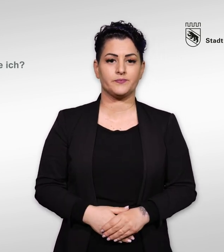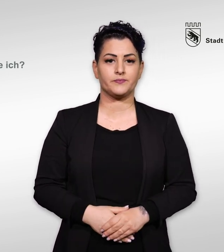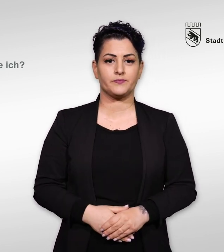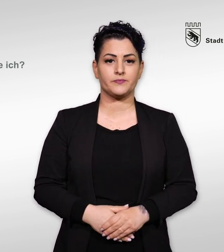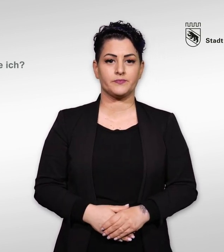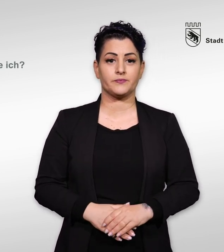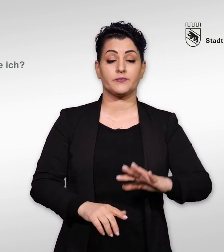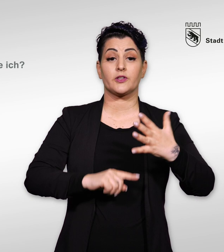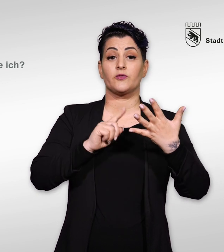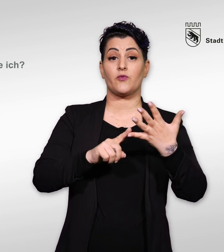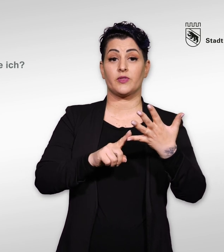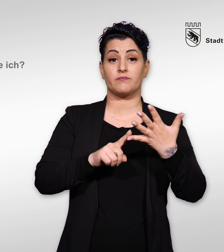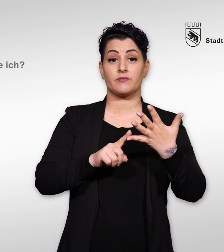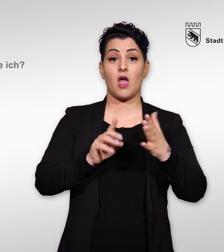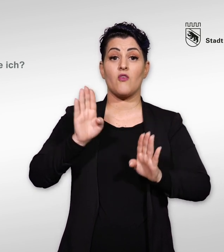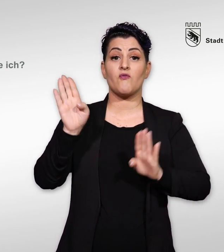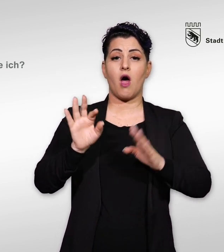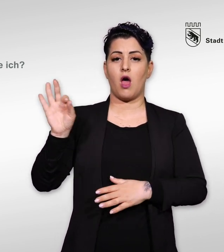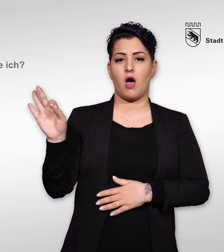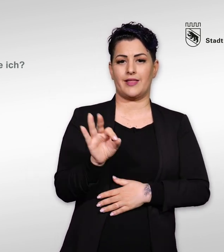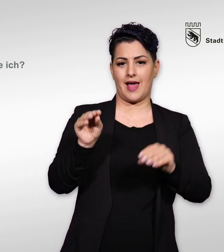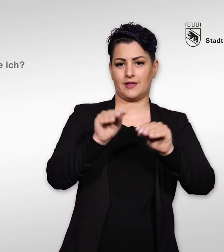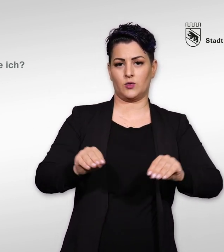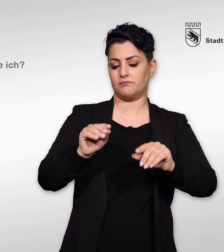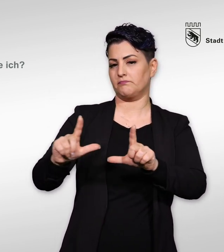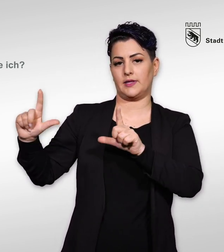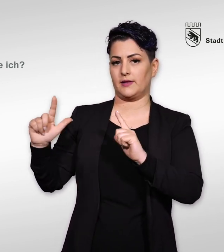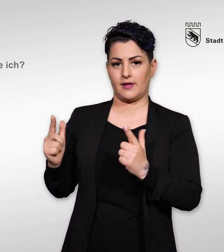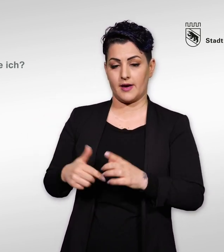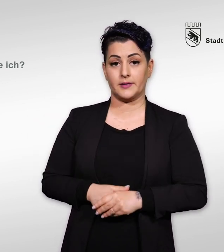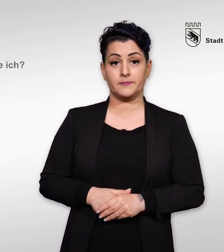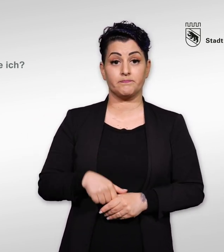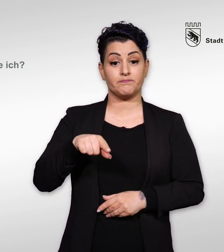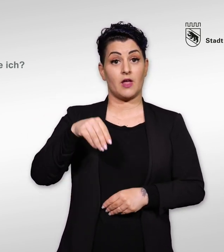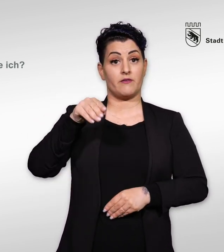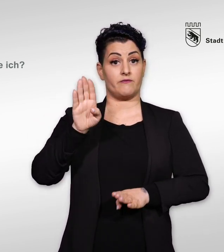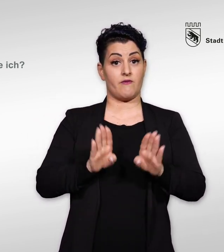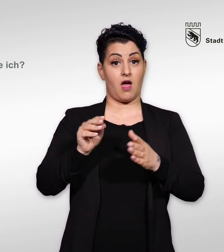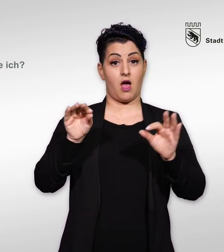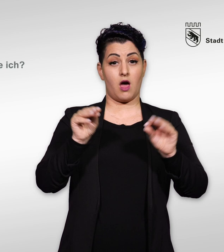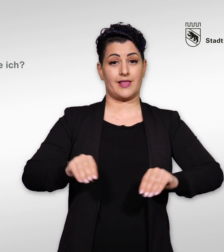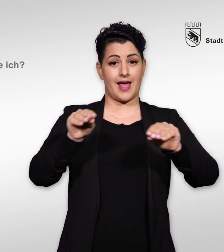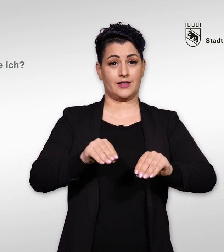Wahlanleitung In der Wahlanleitung finden Sie detaillierte Informationen zum Ausfüllen der Wahlzettel.